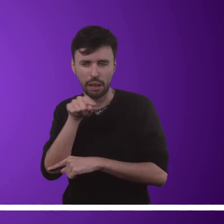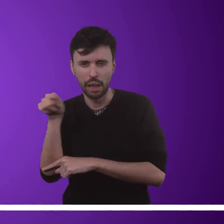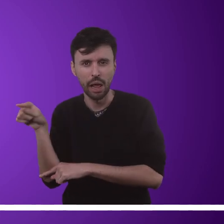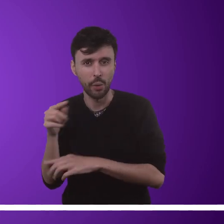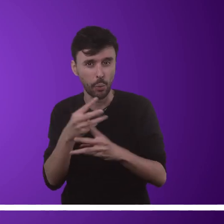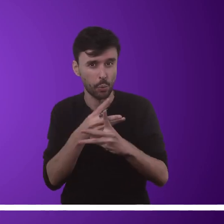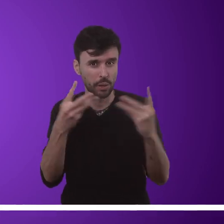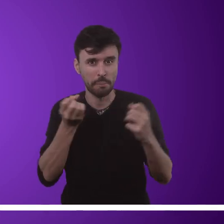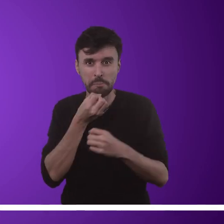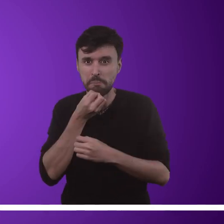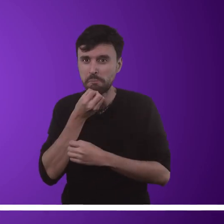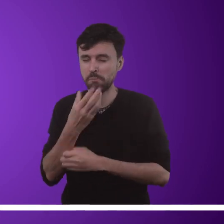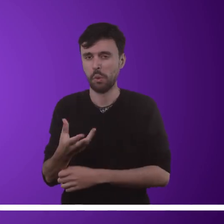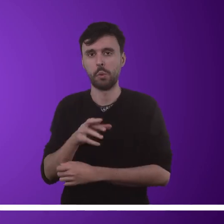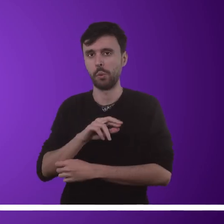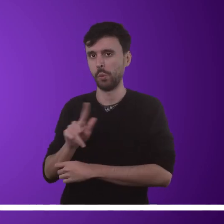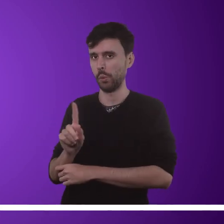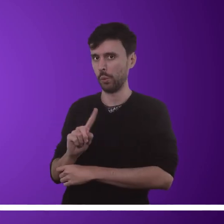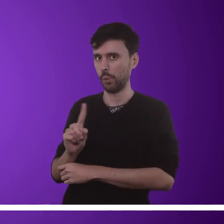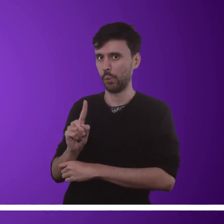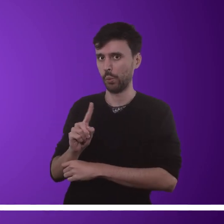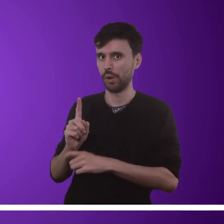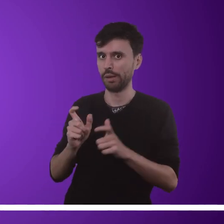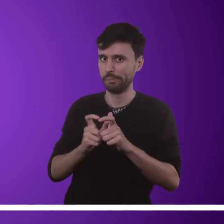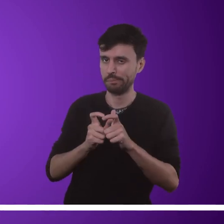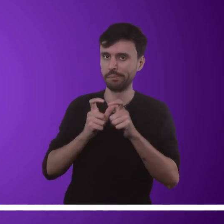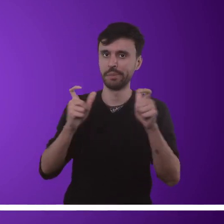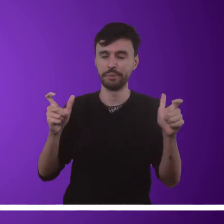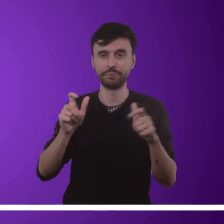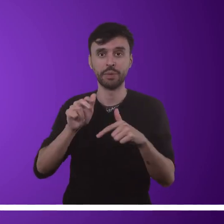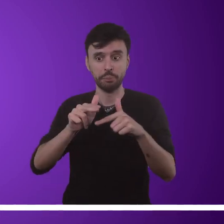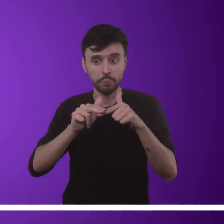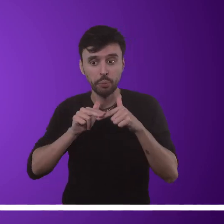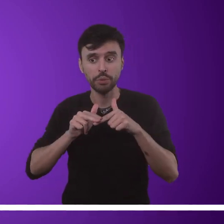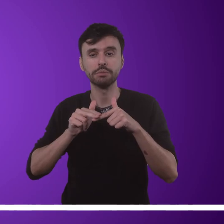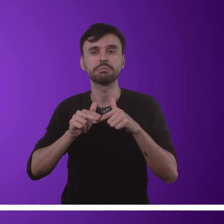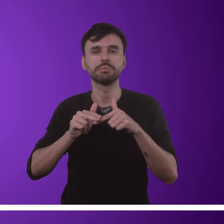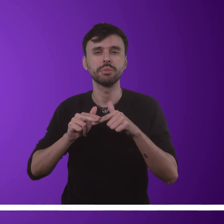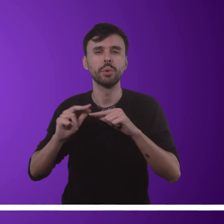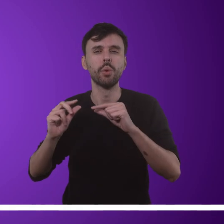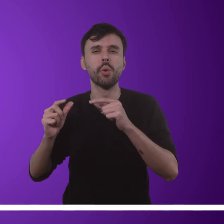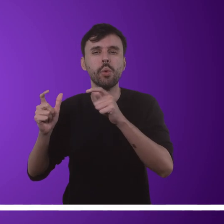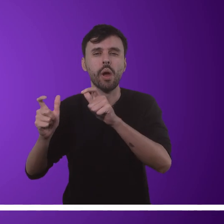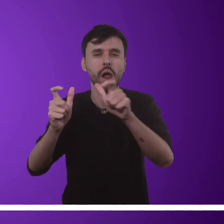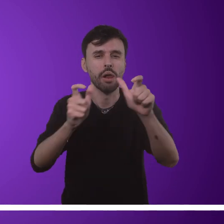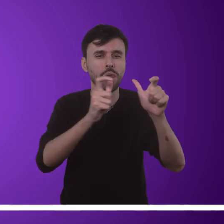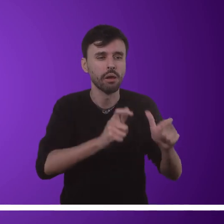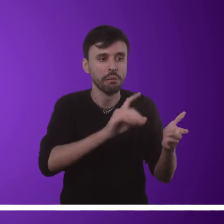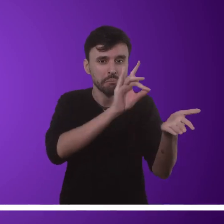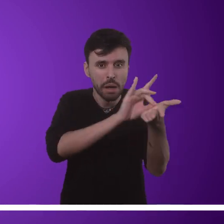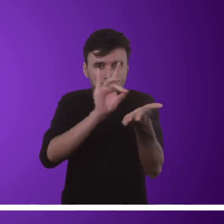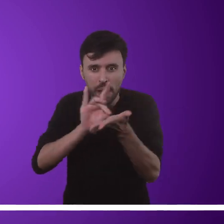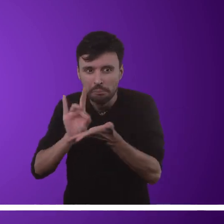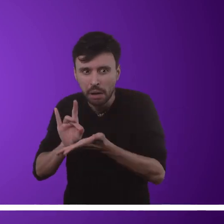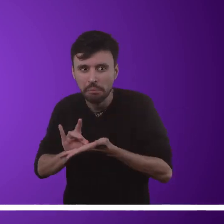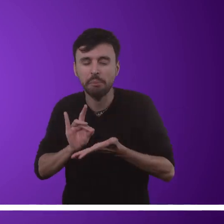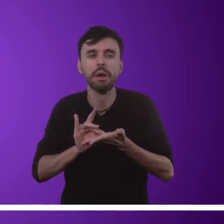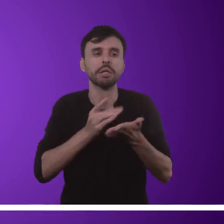adequada para o seu aprendizado. Por isso, recomendamos que você busque fontes confiáveis para consumir